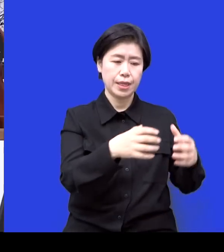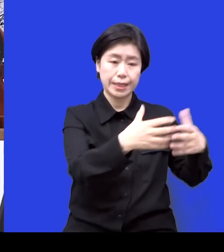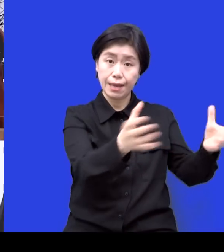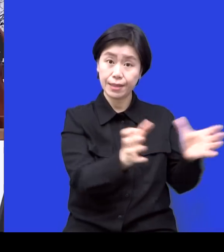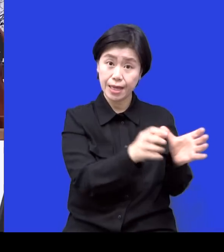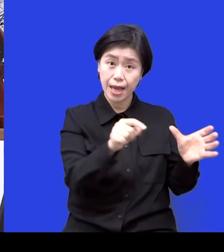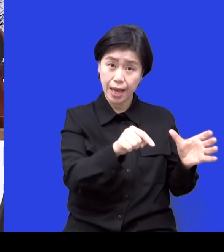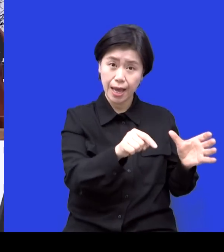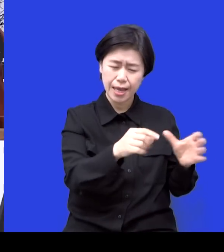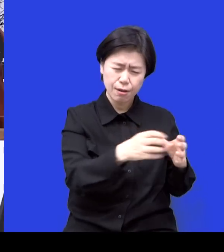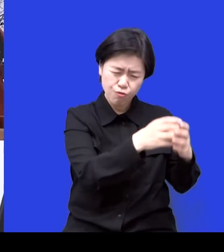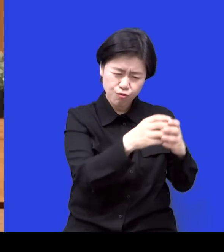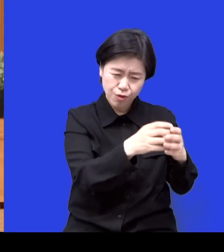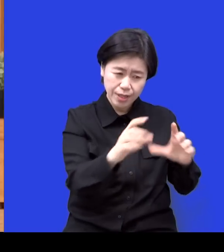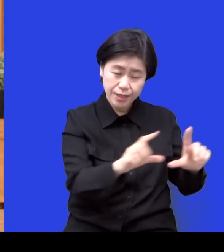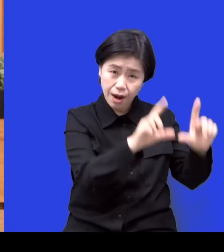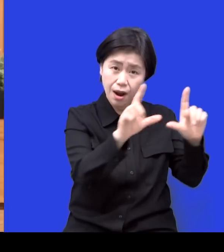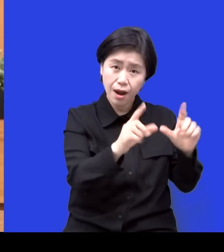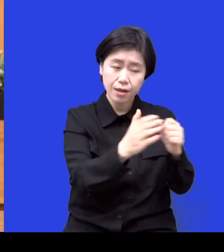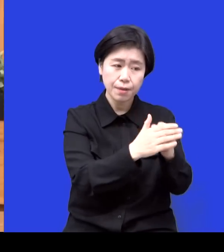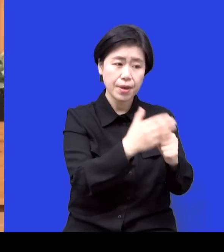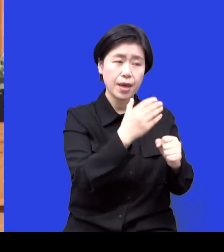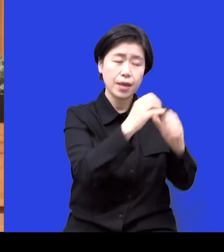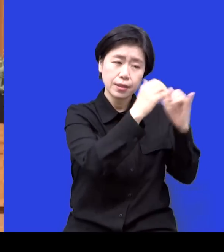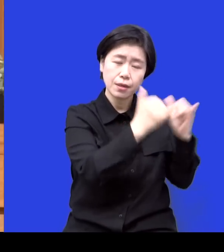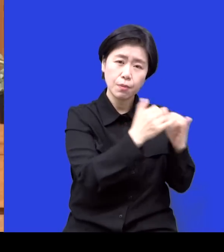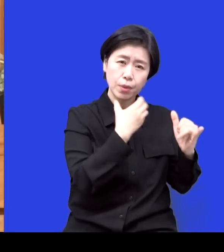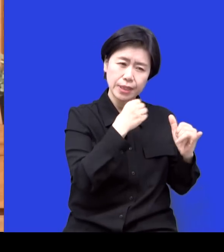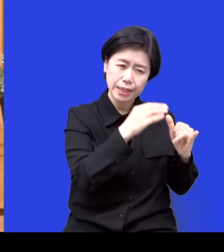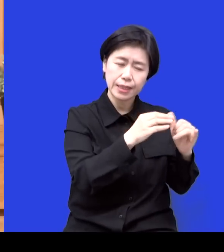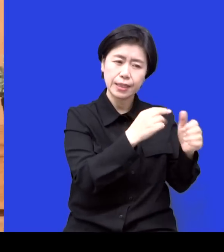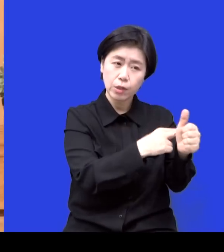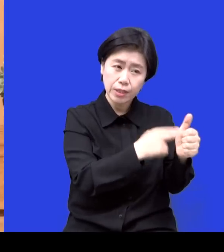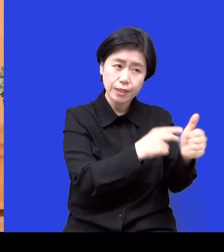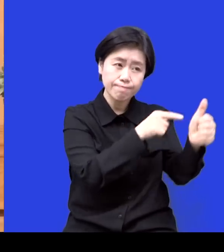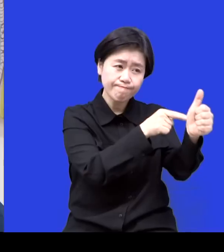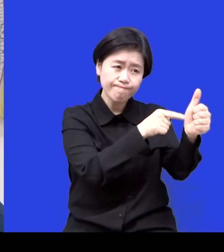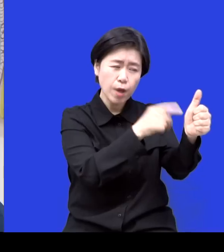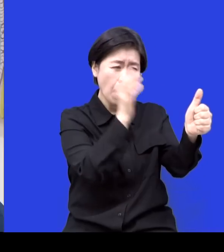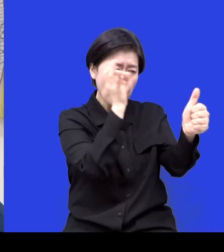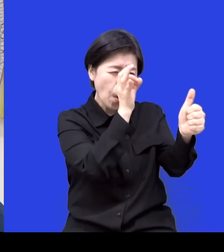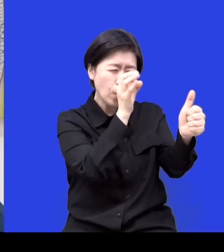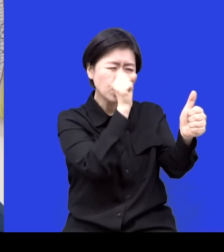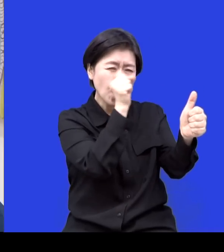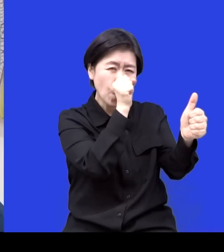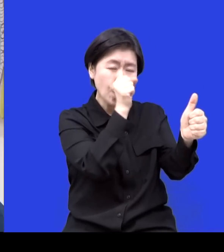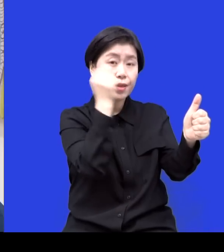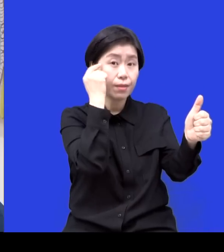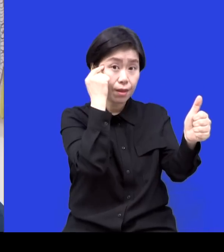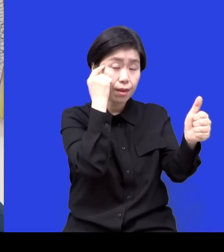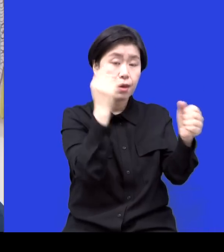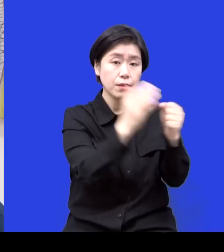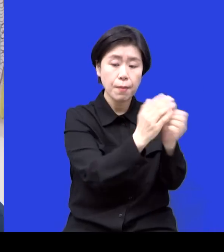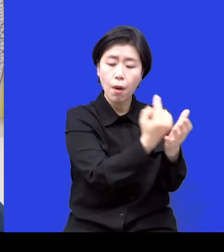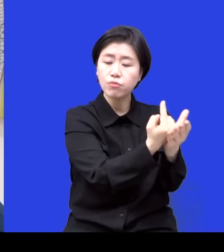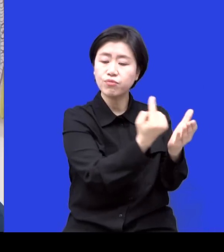믿는 사람이네요. 사람을 쉽게 믿게 되죠. 또 마음이 외롭다 보니까 아이들은 가볍게 뭐 선생님 뭐 제가 나가기 전에 선물 뭐